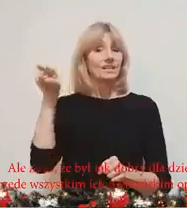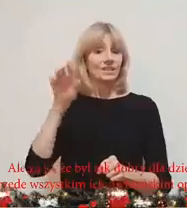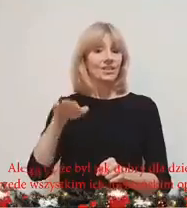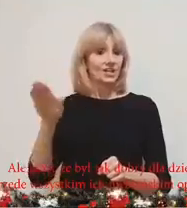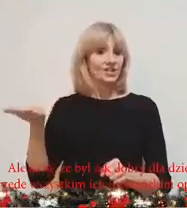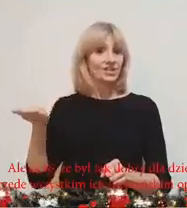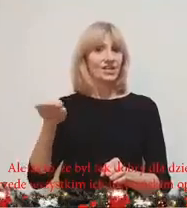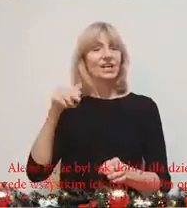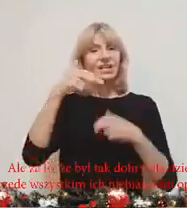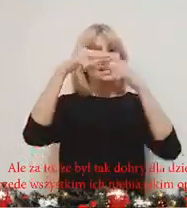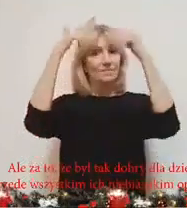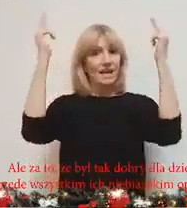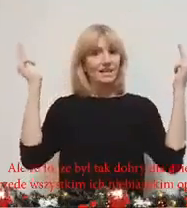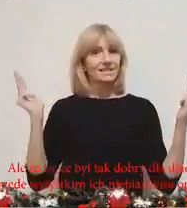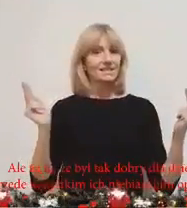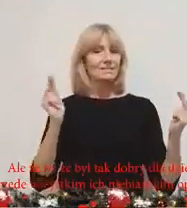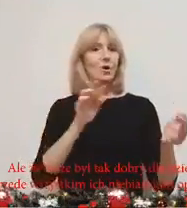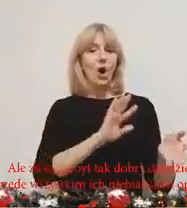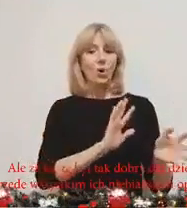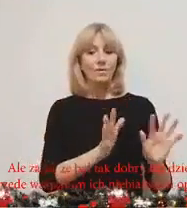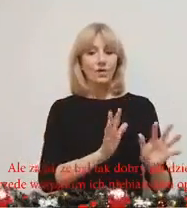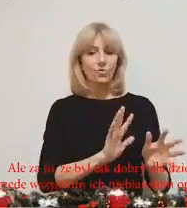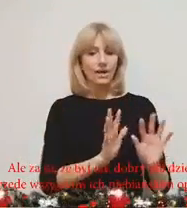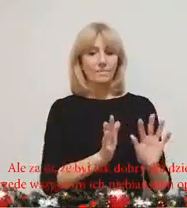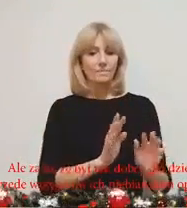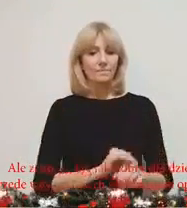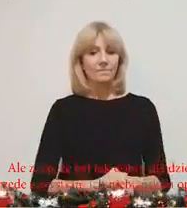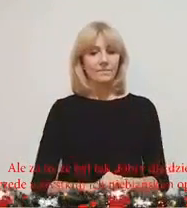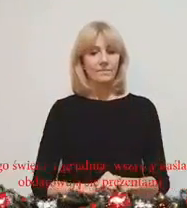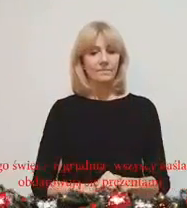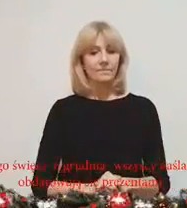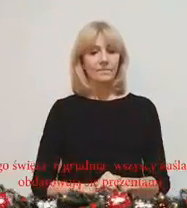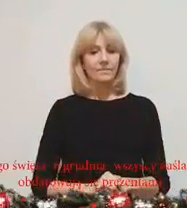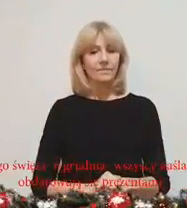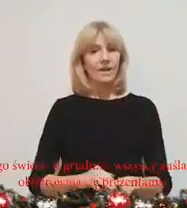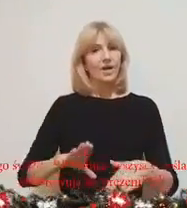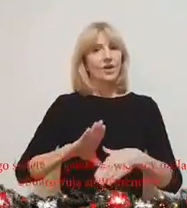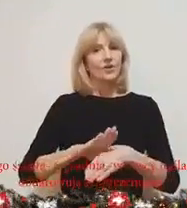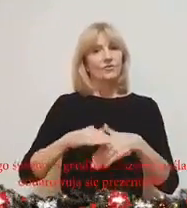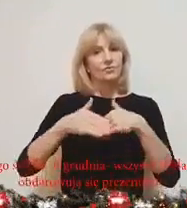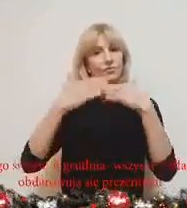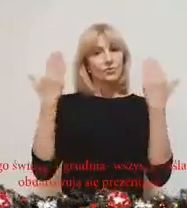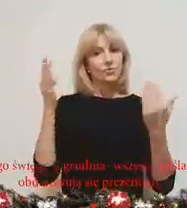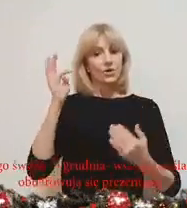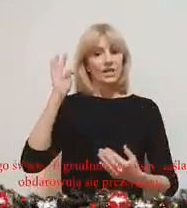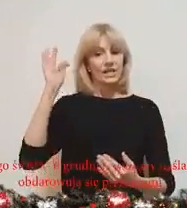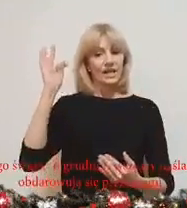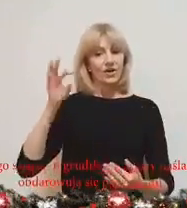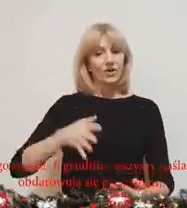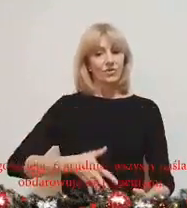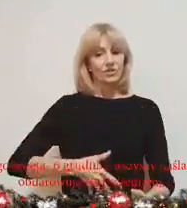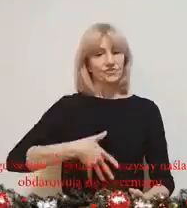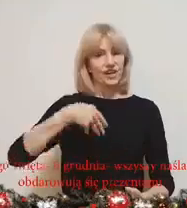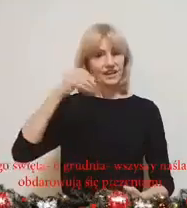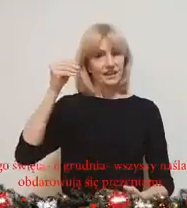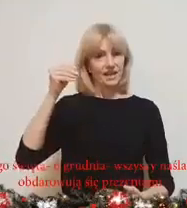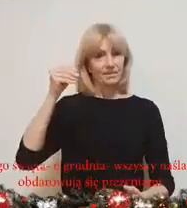dzieci niebiańskim opiekunem. W dniu jego święta